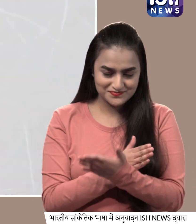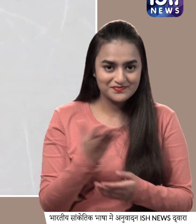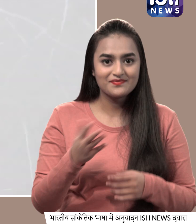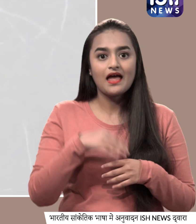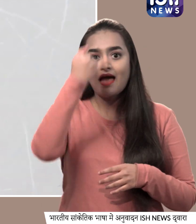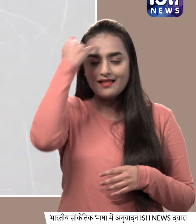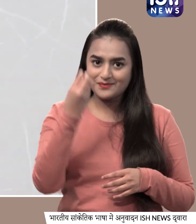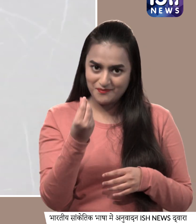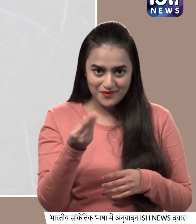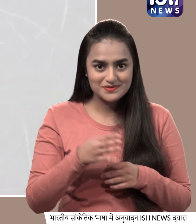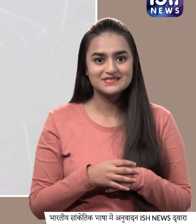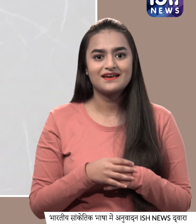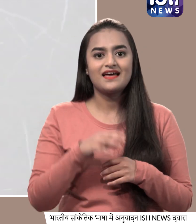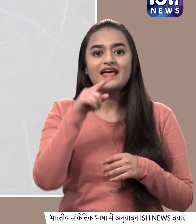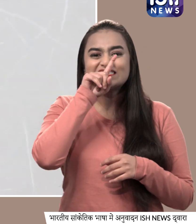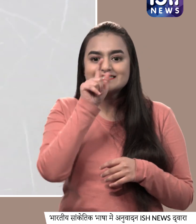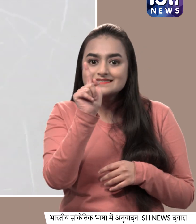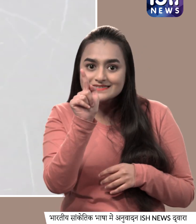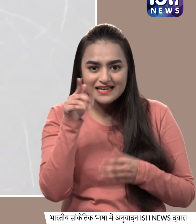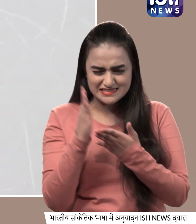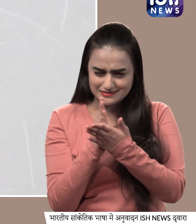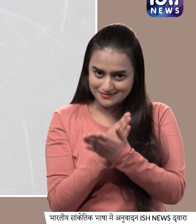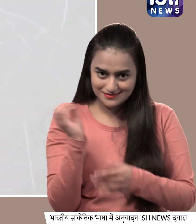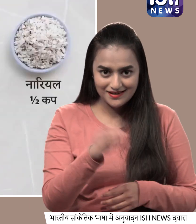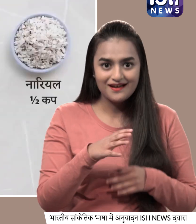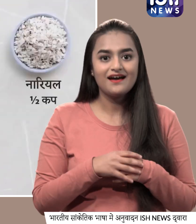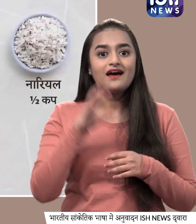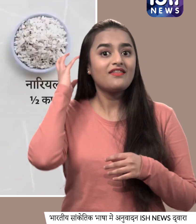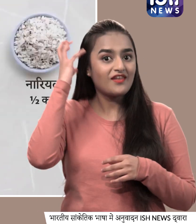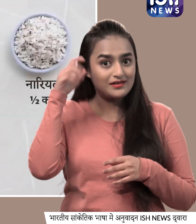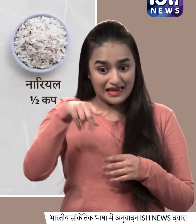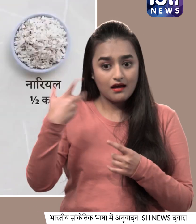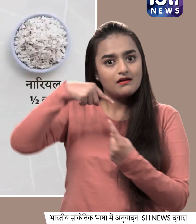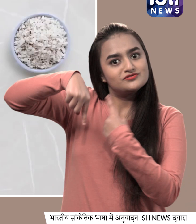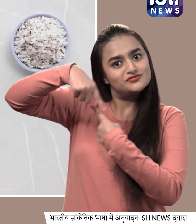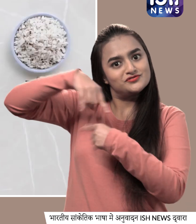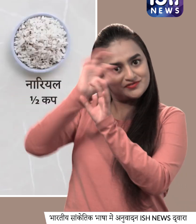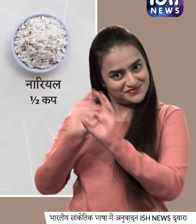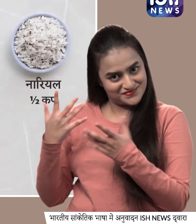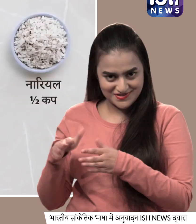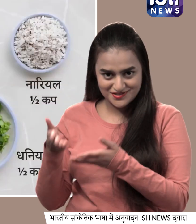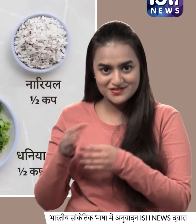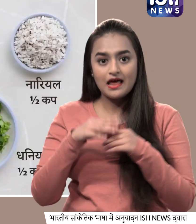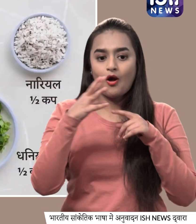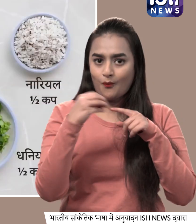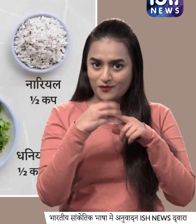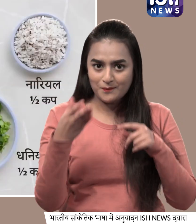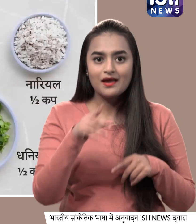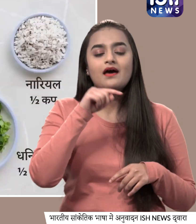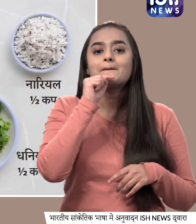हल्दी पावडर, छोटी हरीमिर्च बारीक कटी हुई, नारियल जिसको हमन मिक्सी में पीस लिया है, धनिया और सेंधा